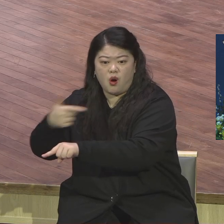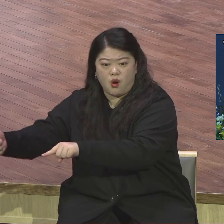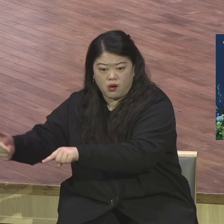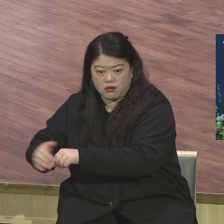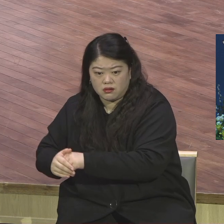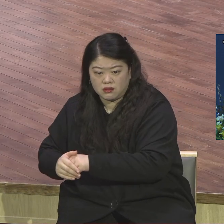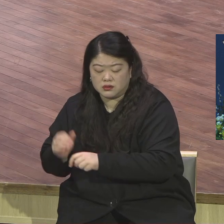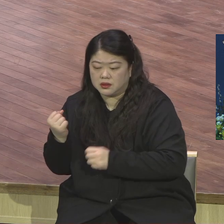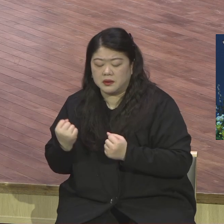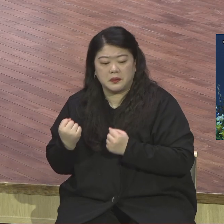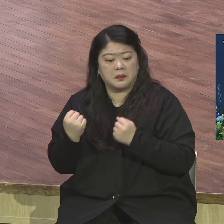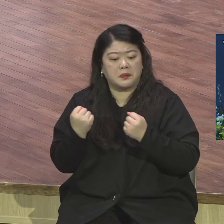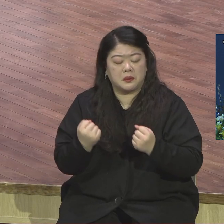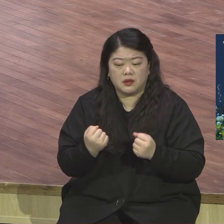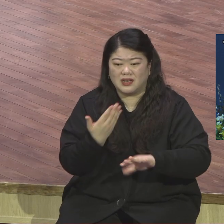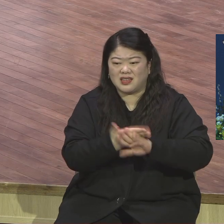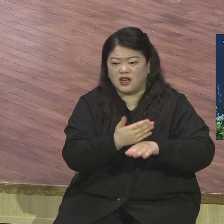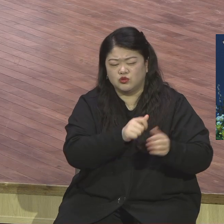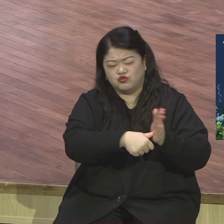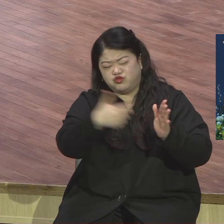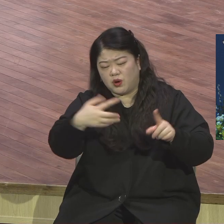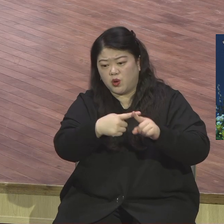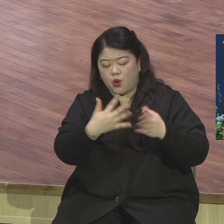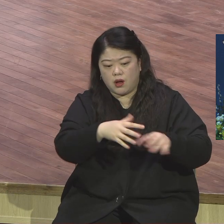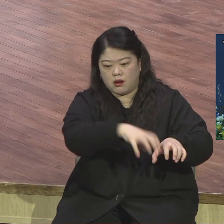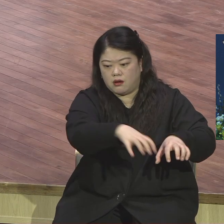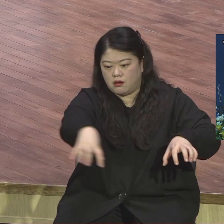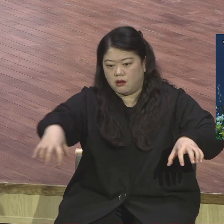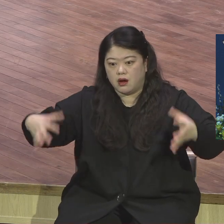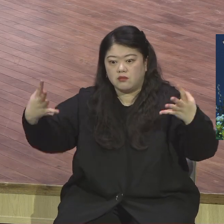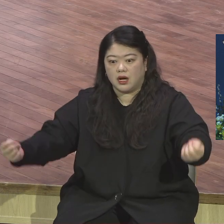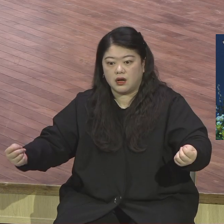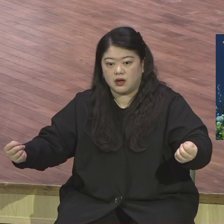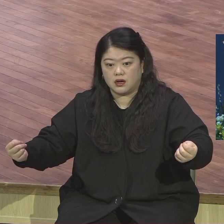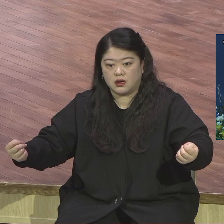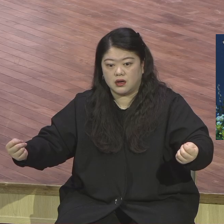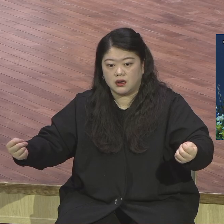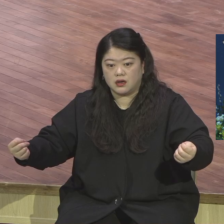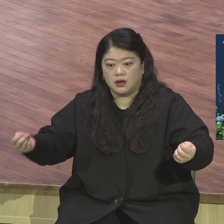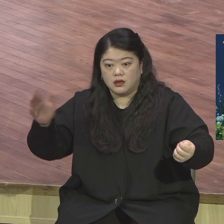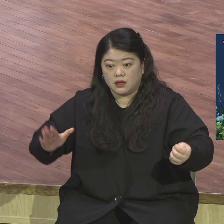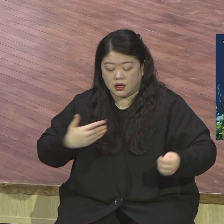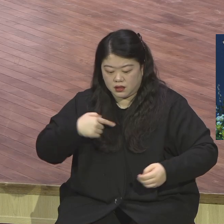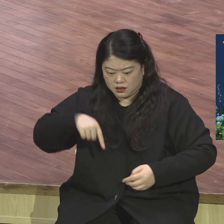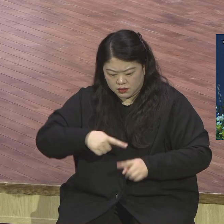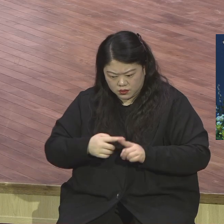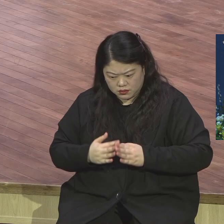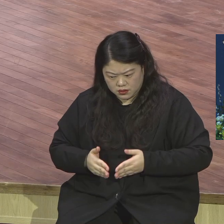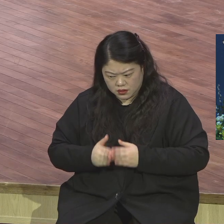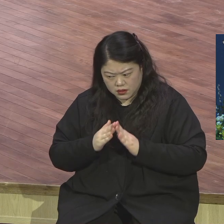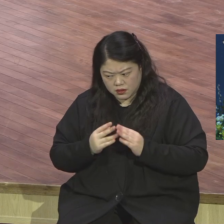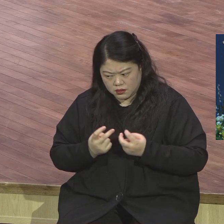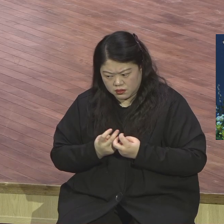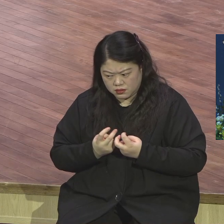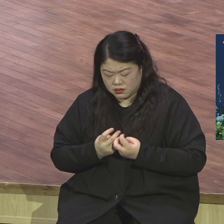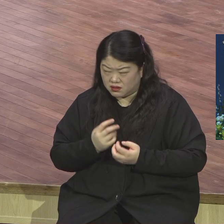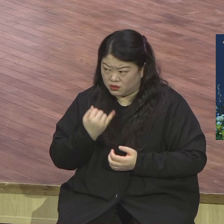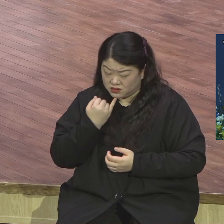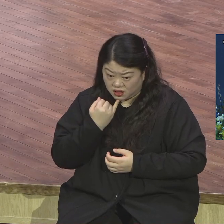철야 3일 때 될 때 선교라고는 환상을 주었어요. 선교 아무도 못 봤어요. 나만 본 거예요. 혼자 기도하고